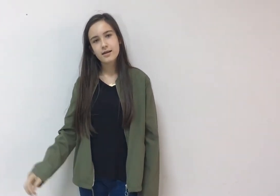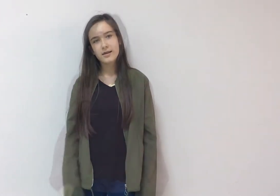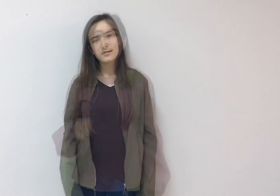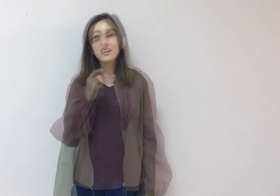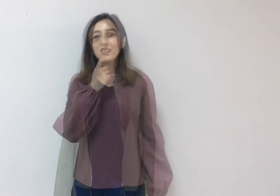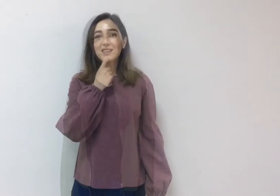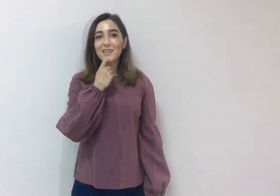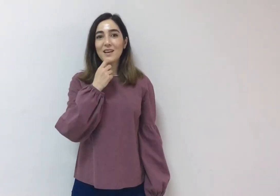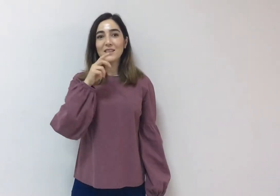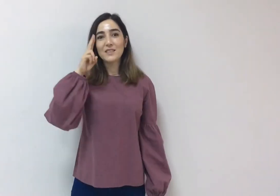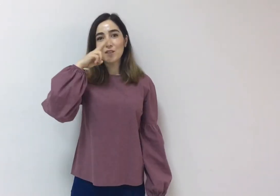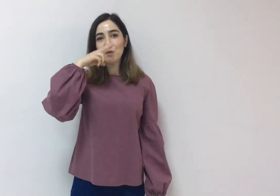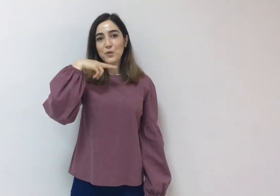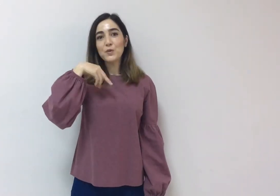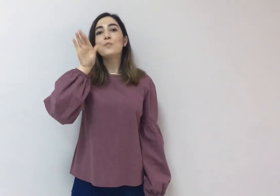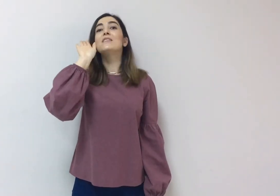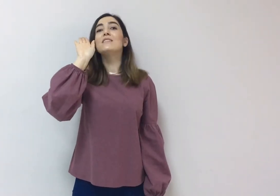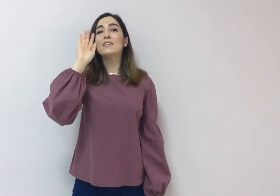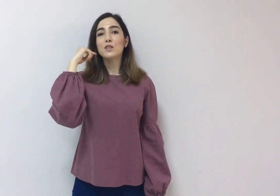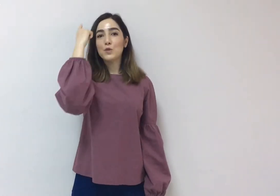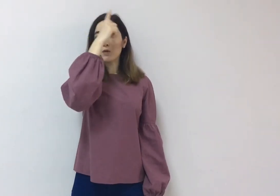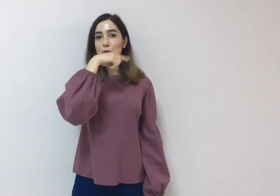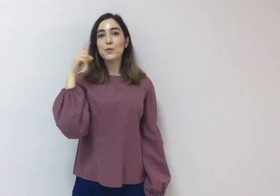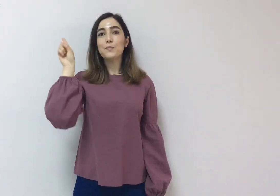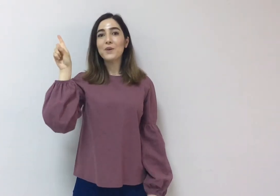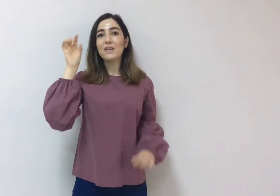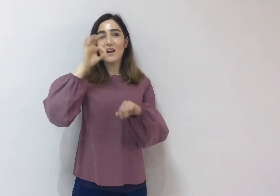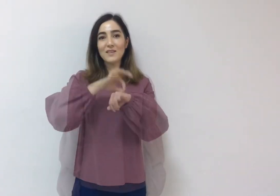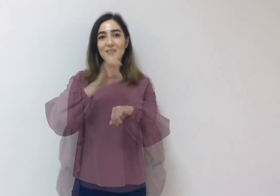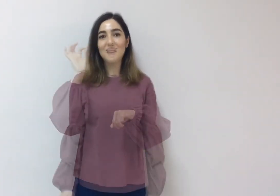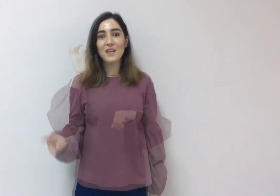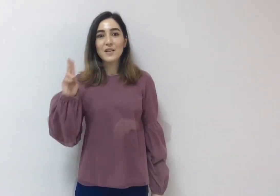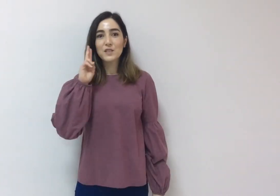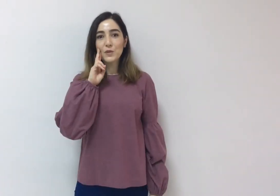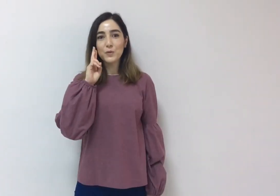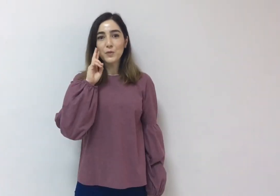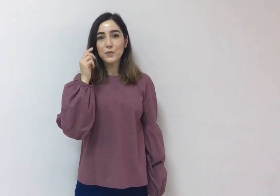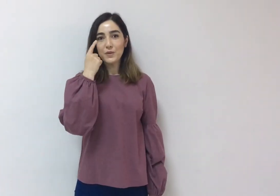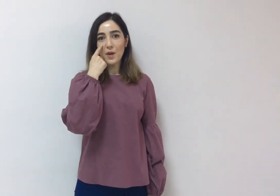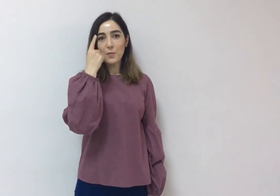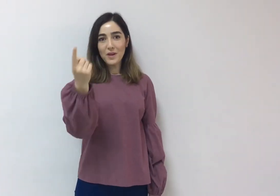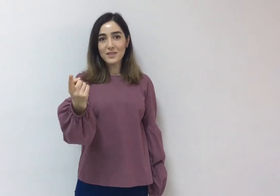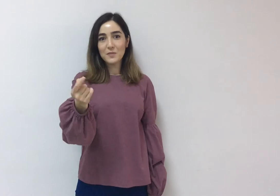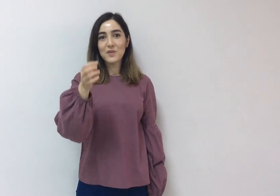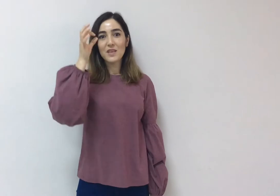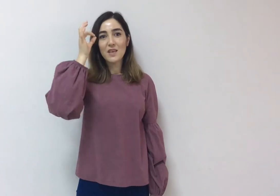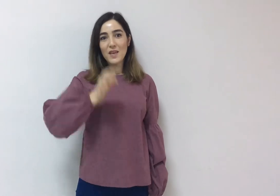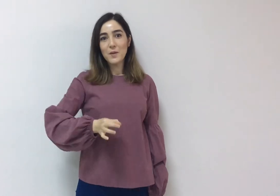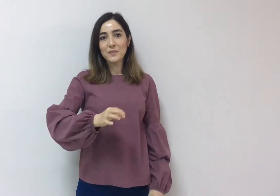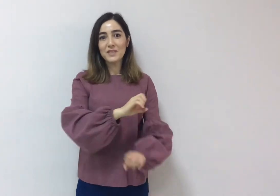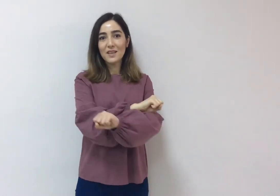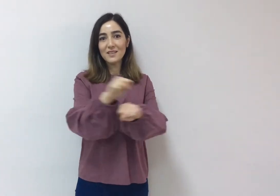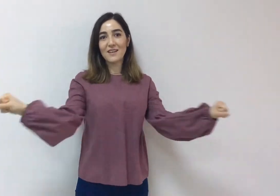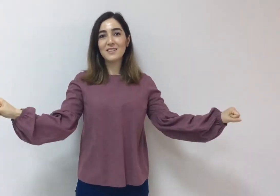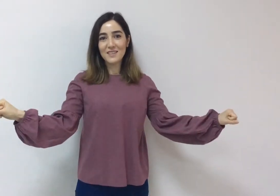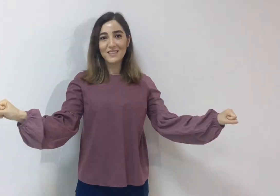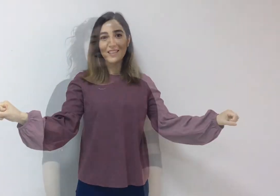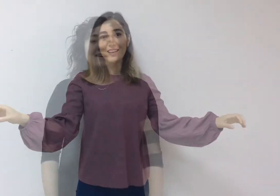Yıllardır gülmedi yüzüm bir an, sonunda baktım ki hep zararlı